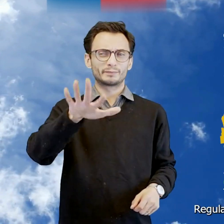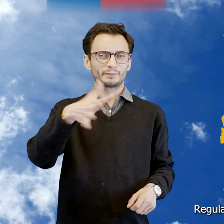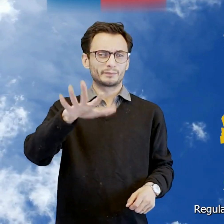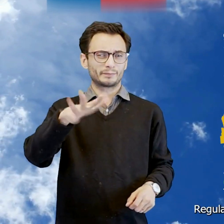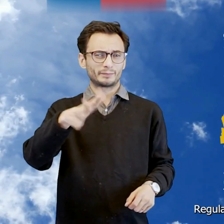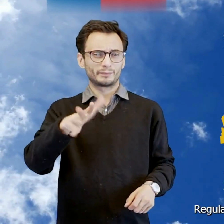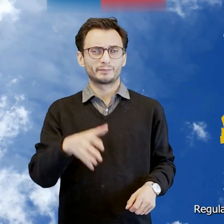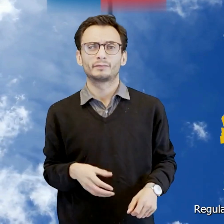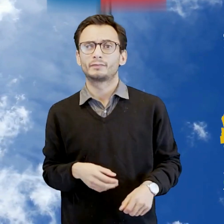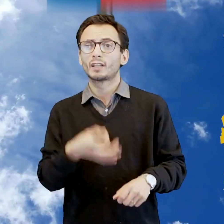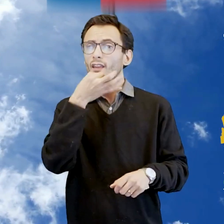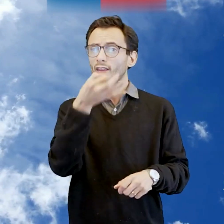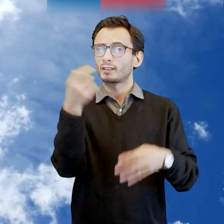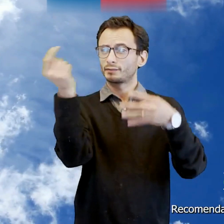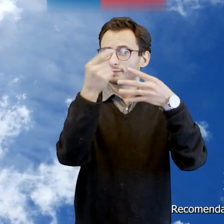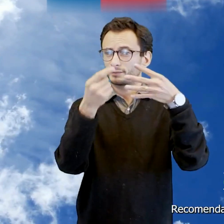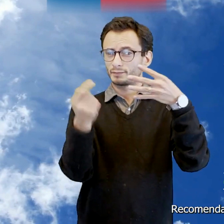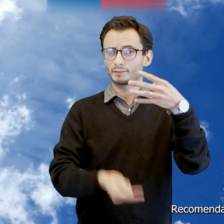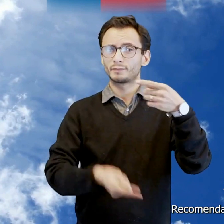Regular